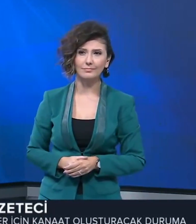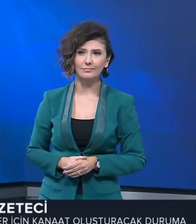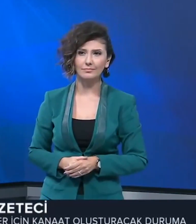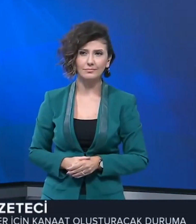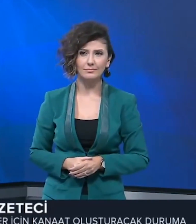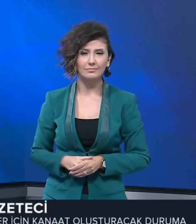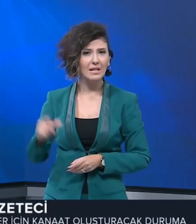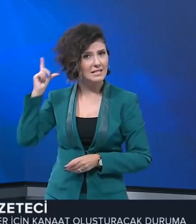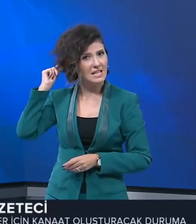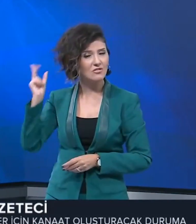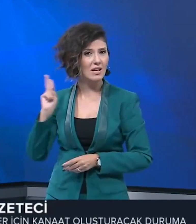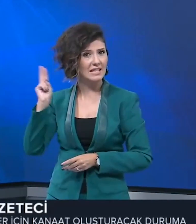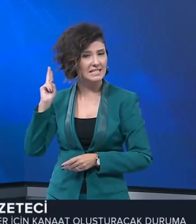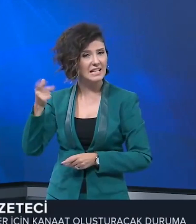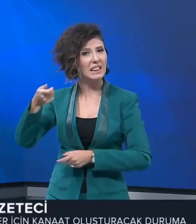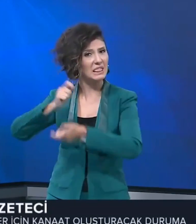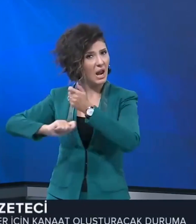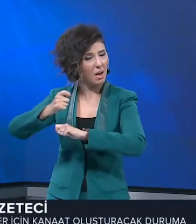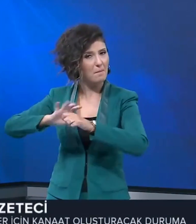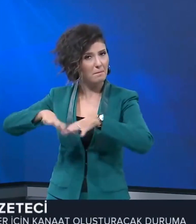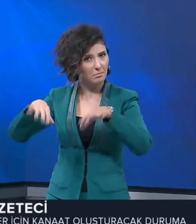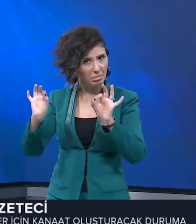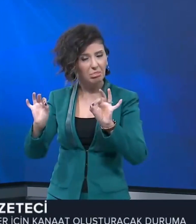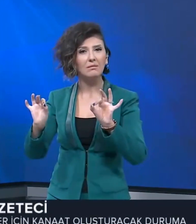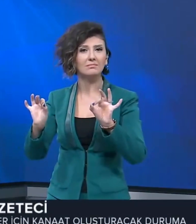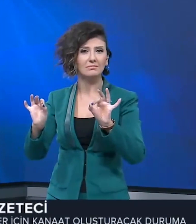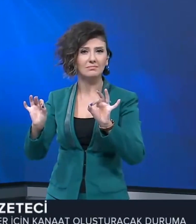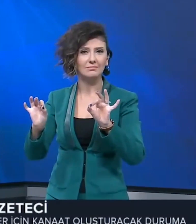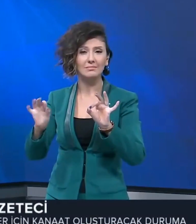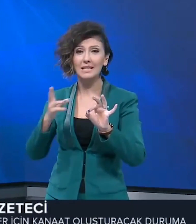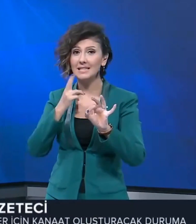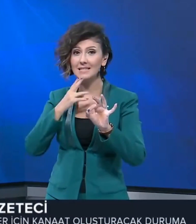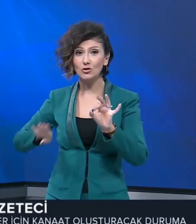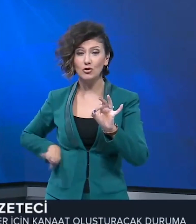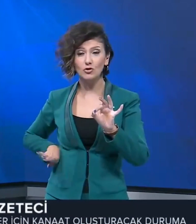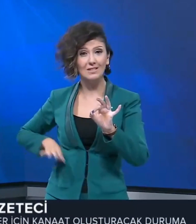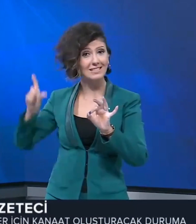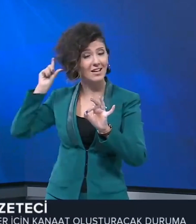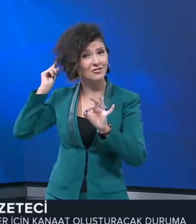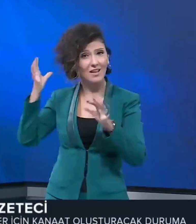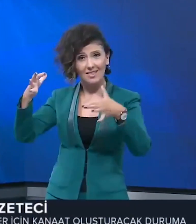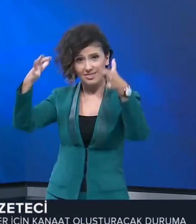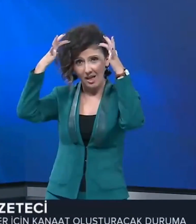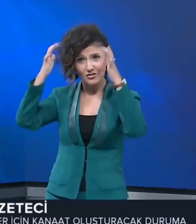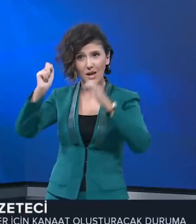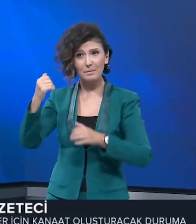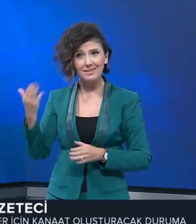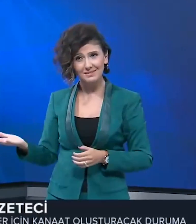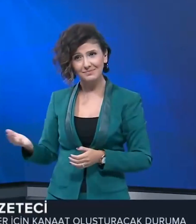Saçlar kesildi, tarandı. Kız çocuklarının saçlarına taçlar takıldı.